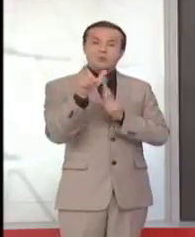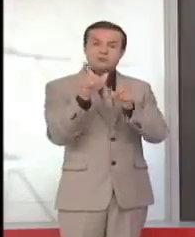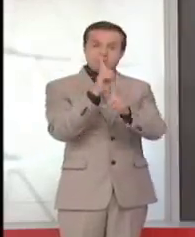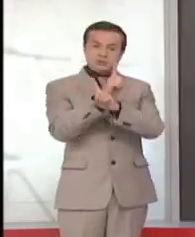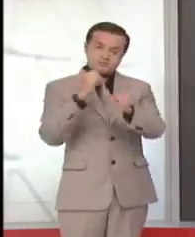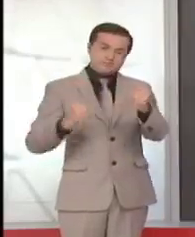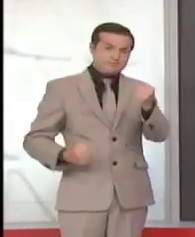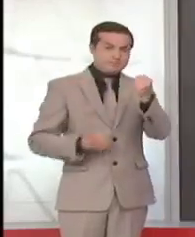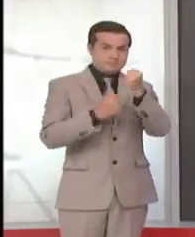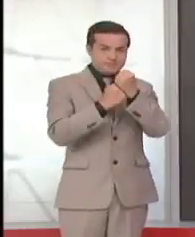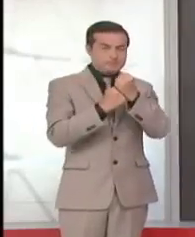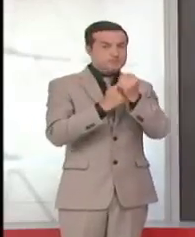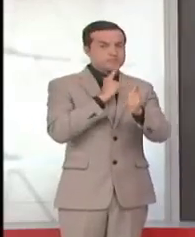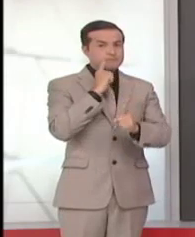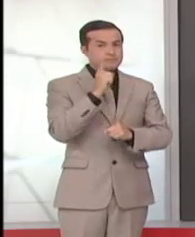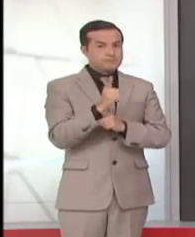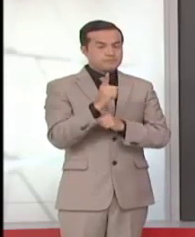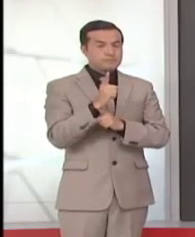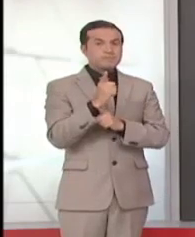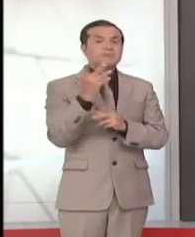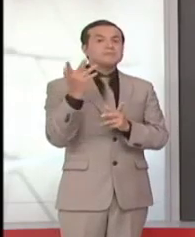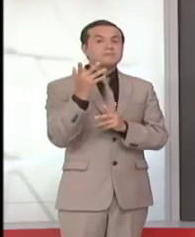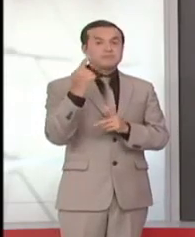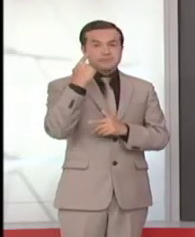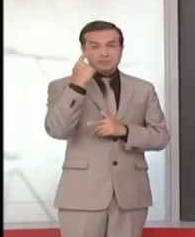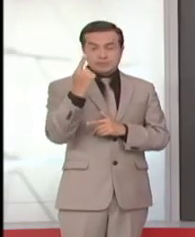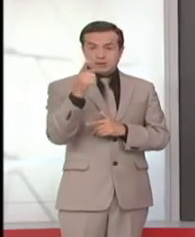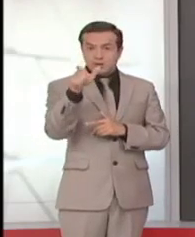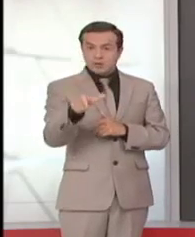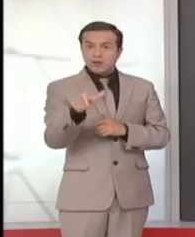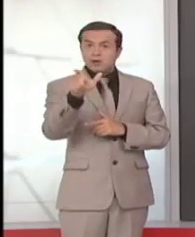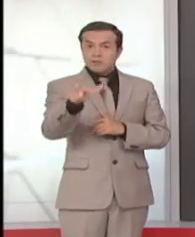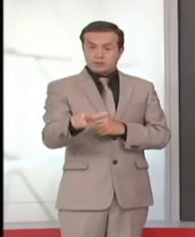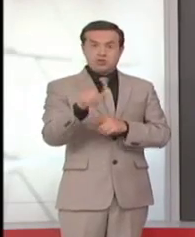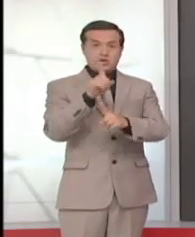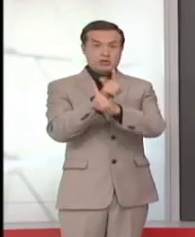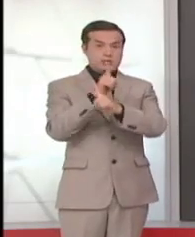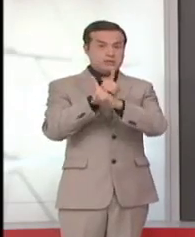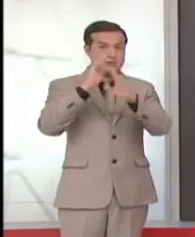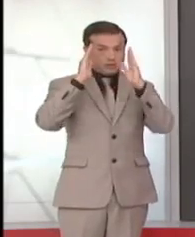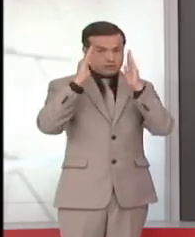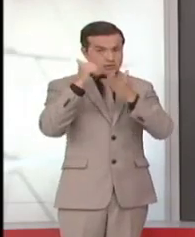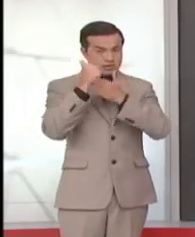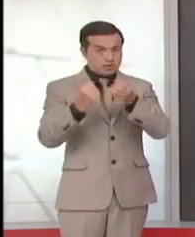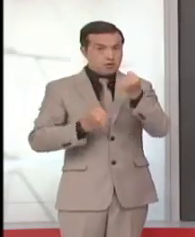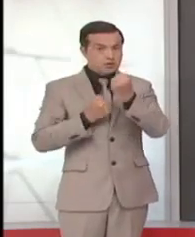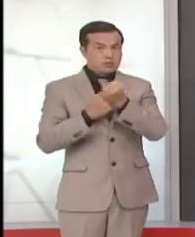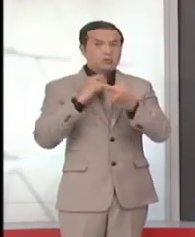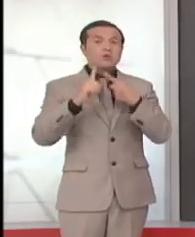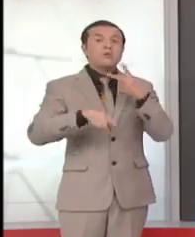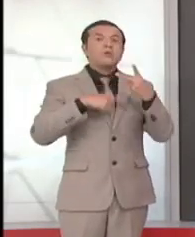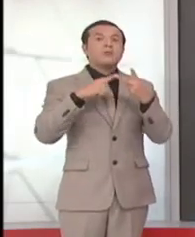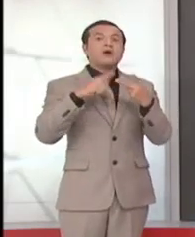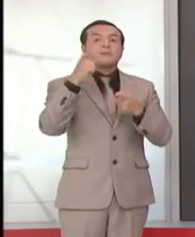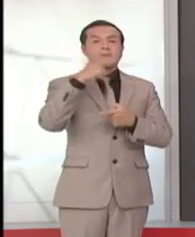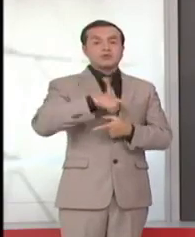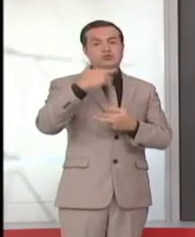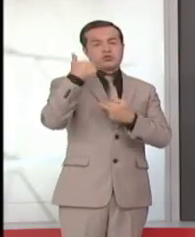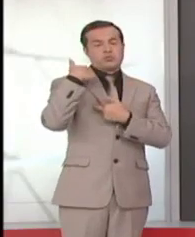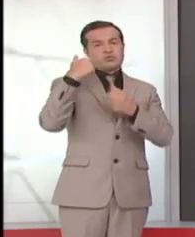recuperación y la visualización tanto de las personas con discapacidad como de las personas que están atrás. Se trata de